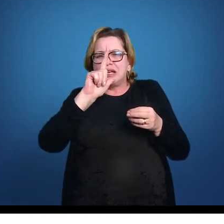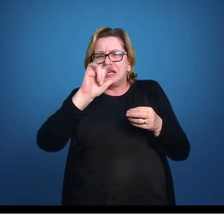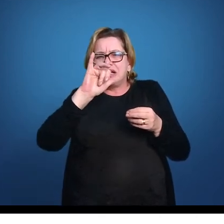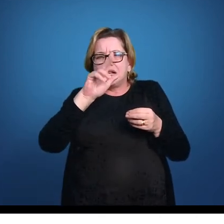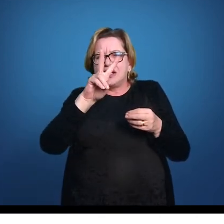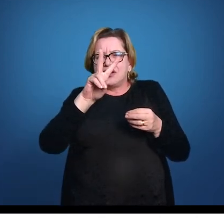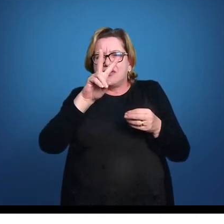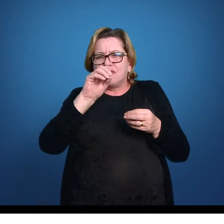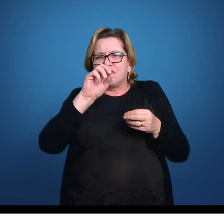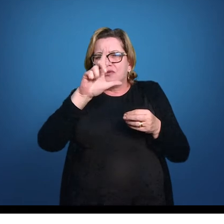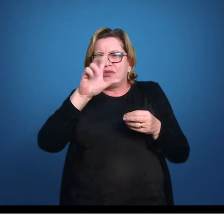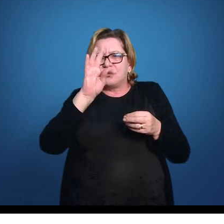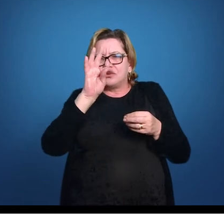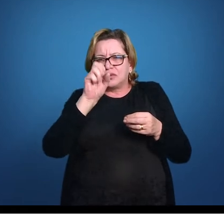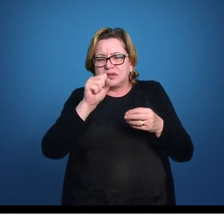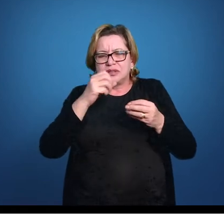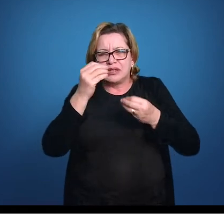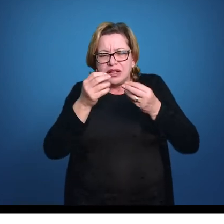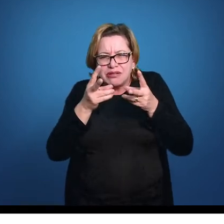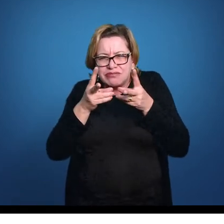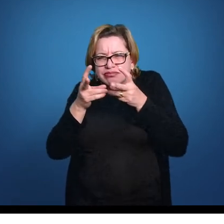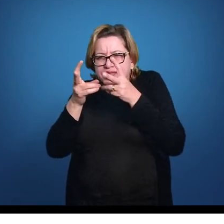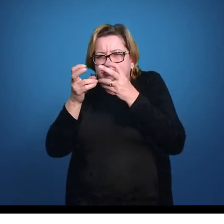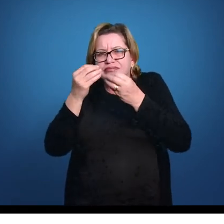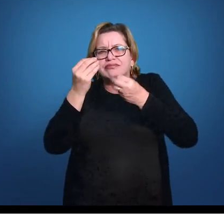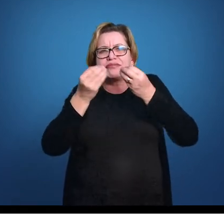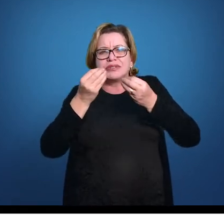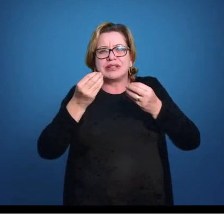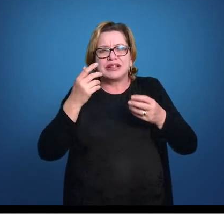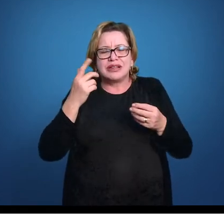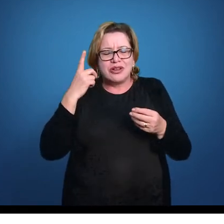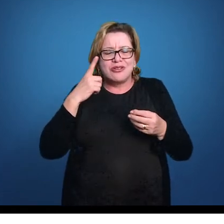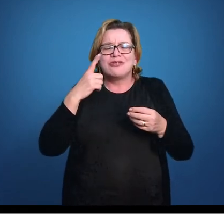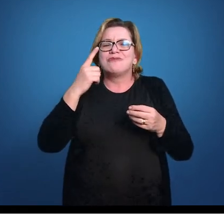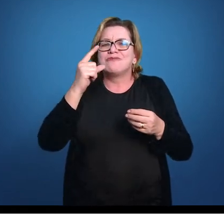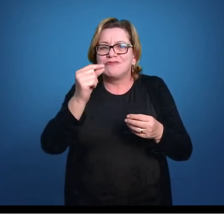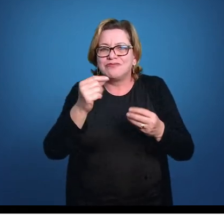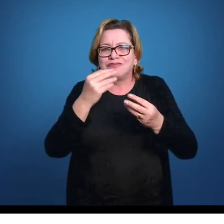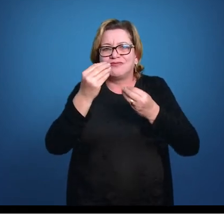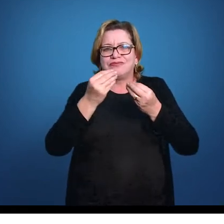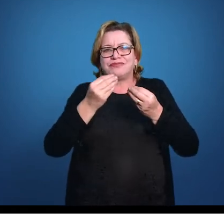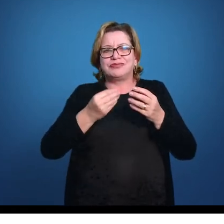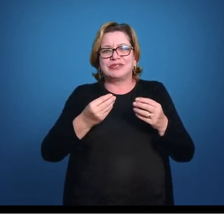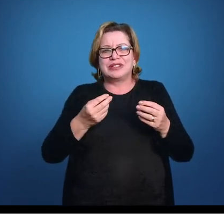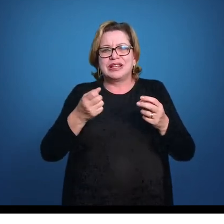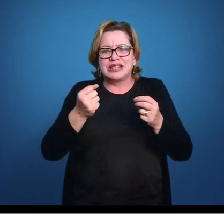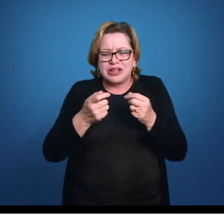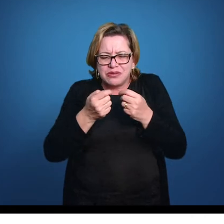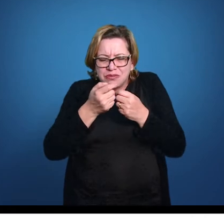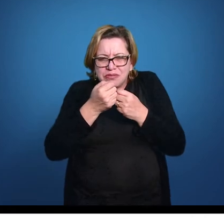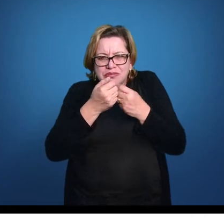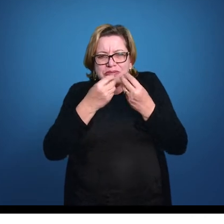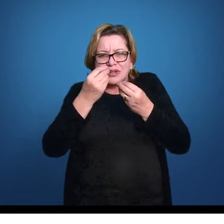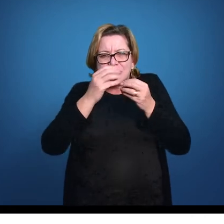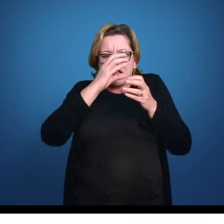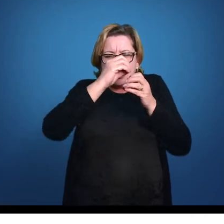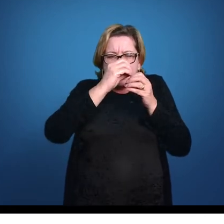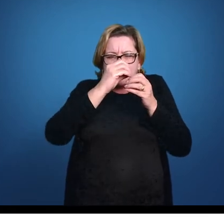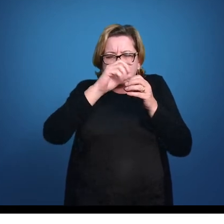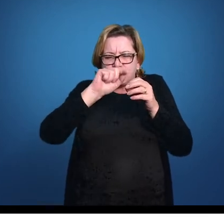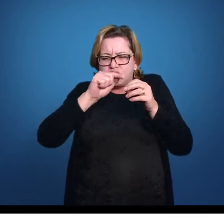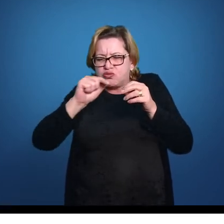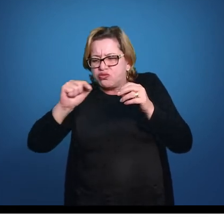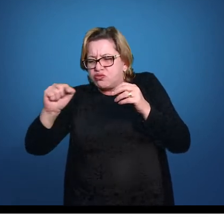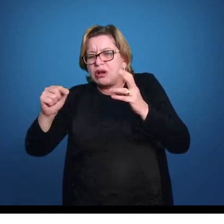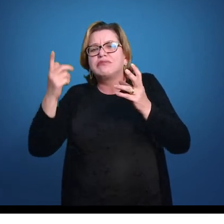voltímetros mais sofisticados conseguem perceber, eles conseguem perceber casas muito pequenas, abaixo do zero, de